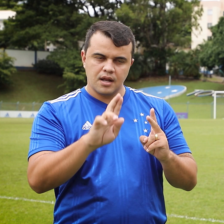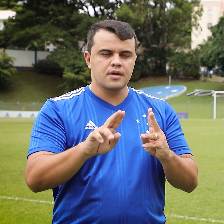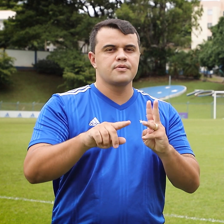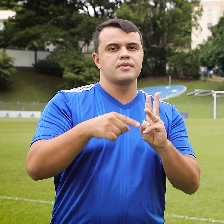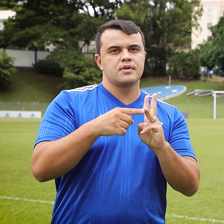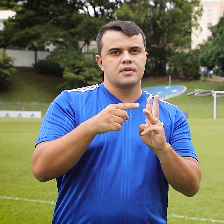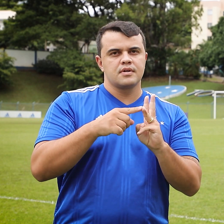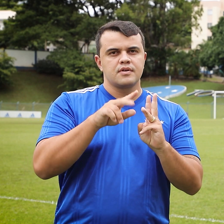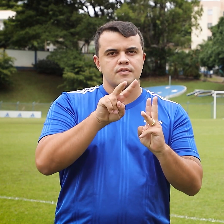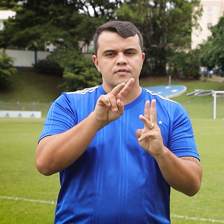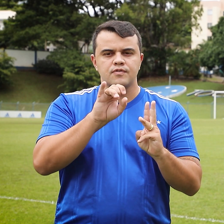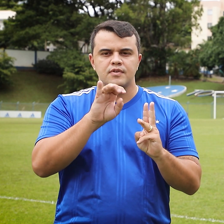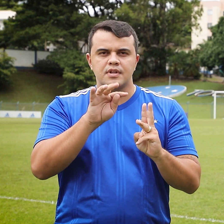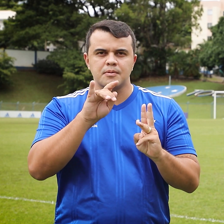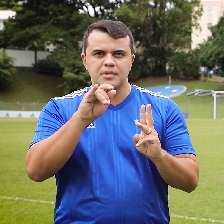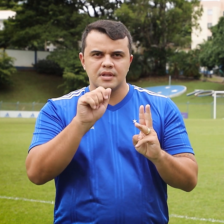Itaminas Construtora e Saevo.